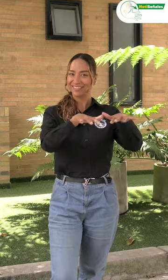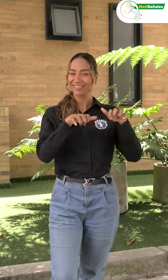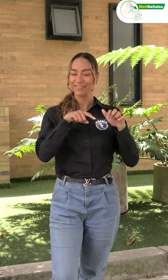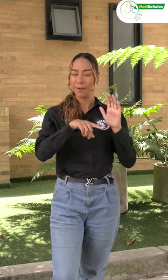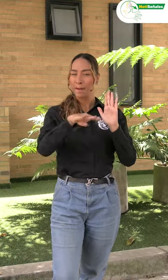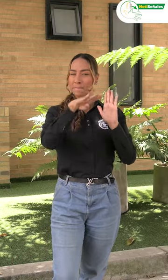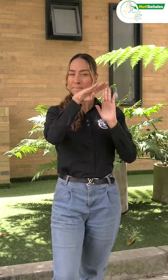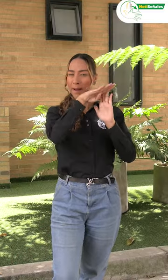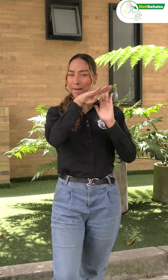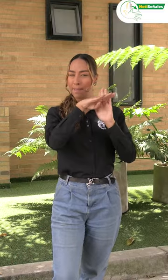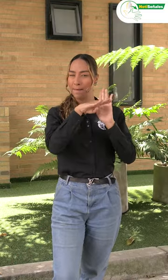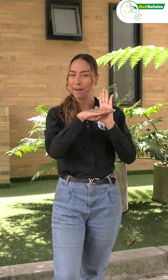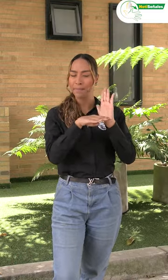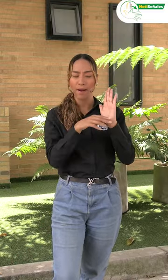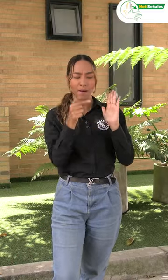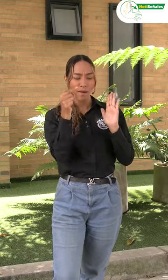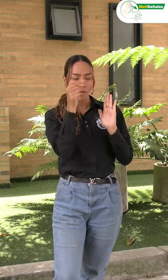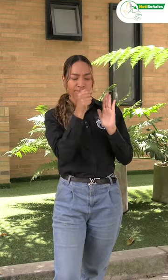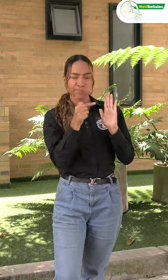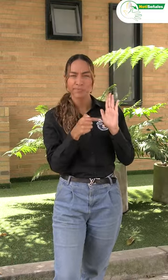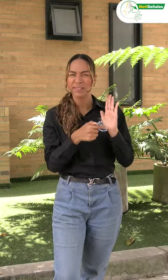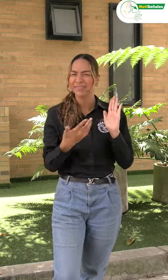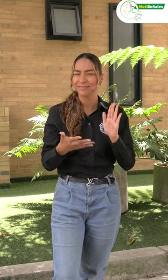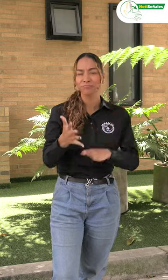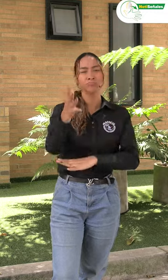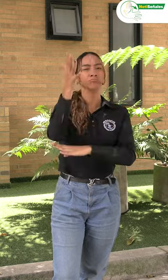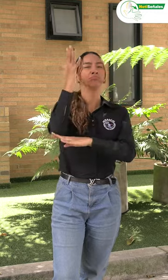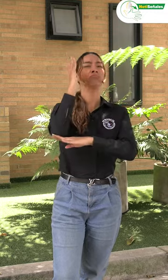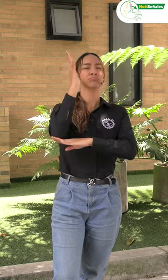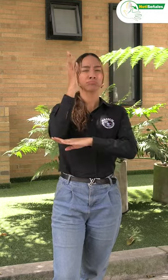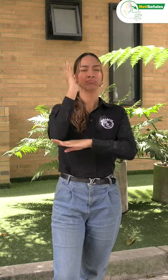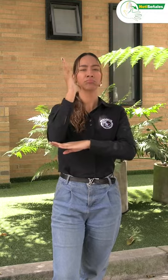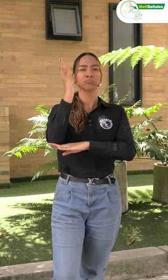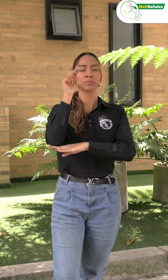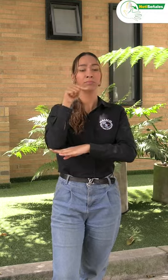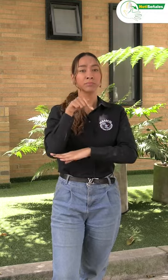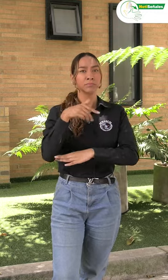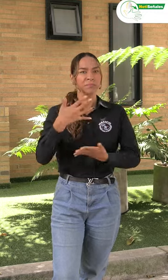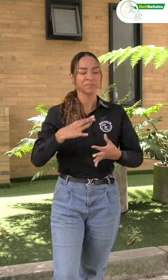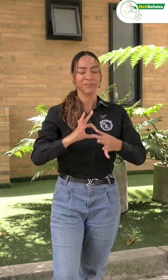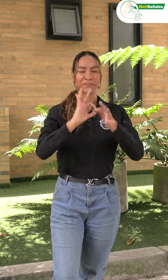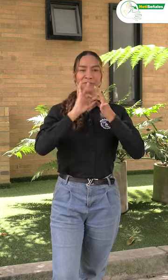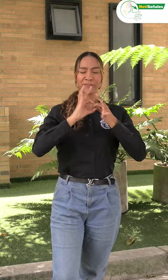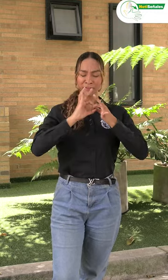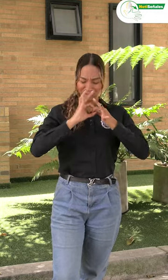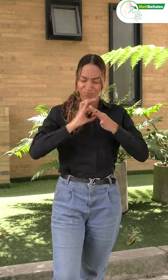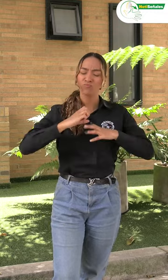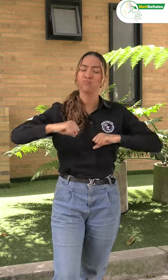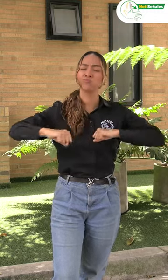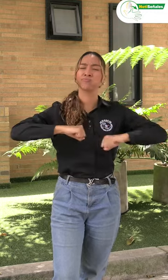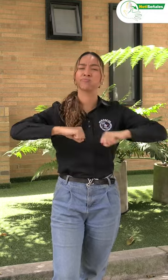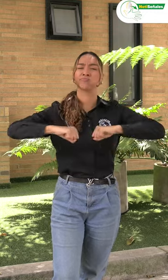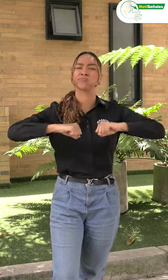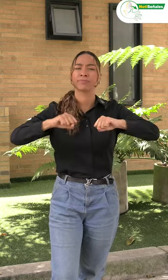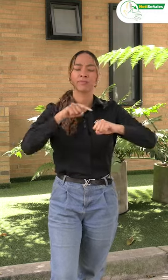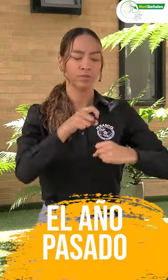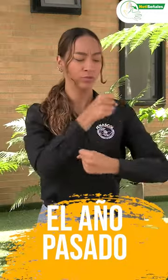El programa de la asamblea contó con información de toda la gestión hecha por Penascol el año pasado.